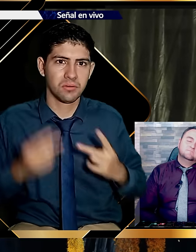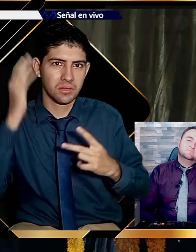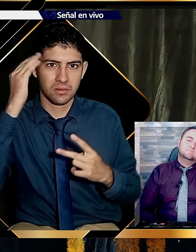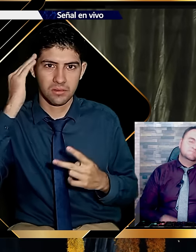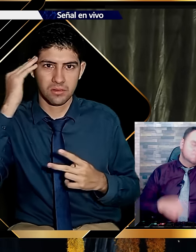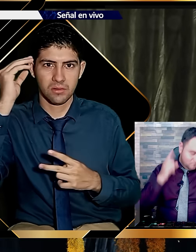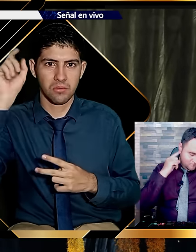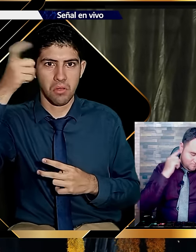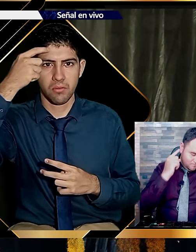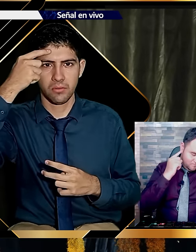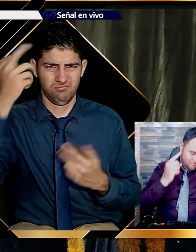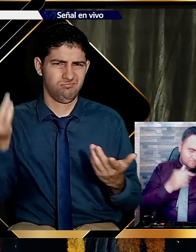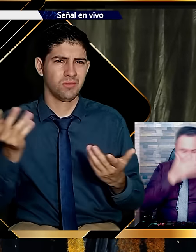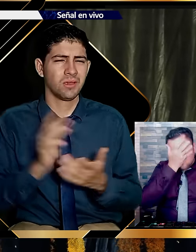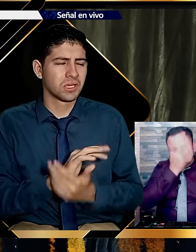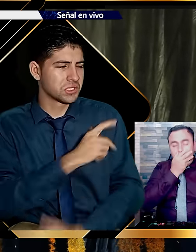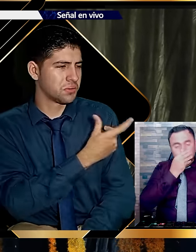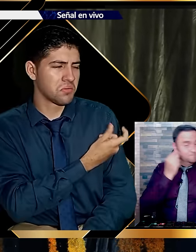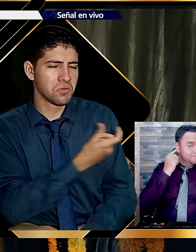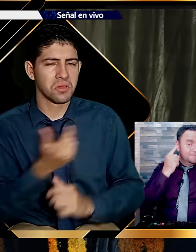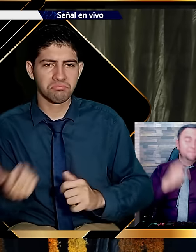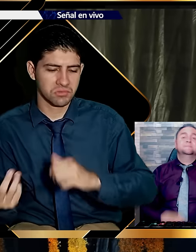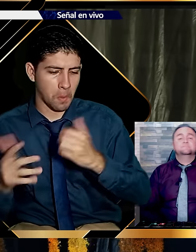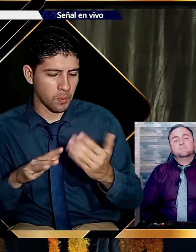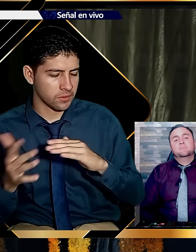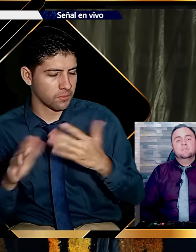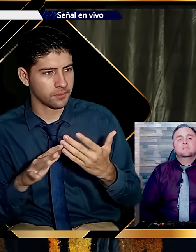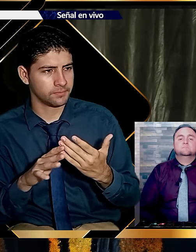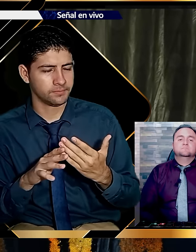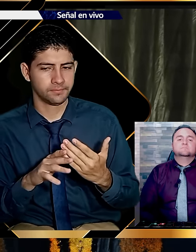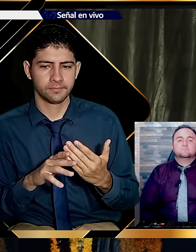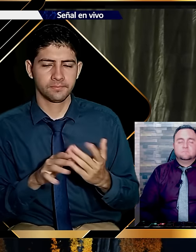Y lo otro. Es que dicen que. Uno se vacuna. Y empieza a morirse.